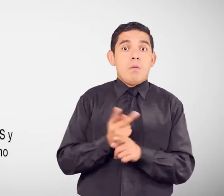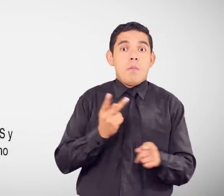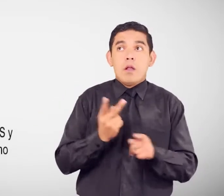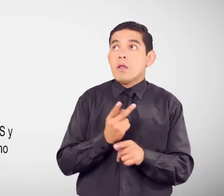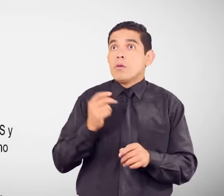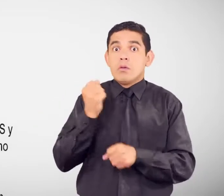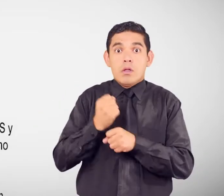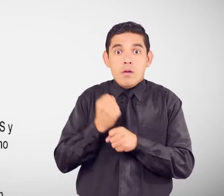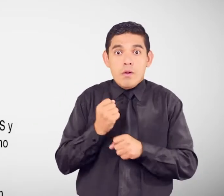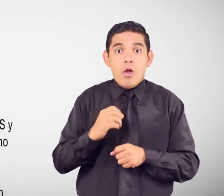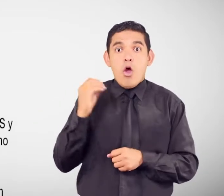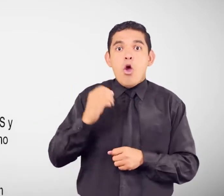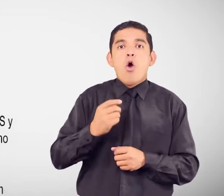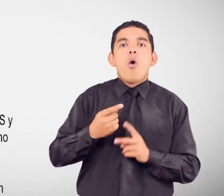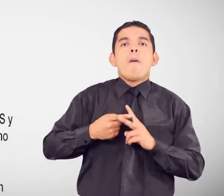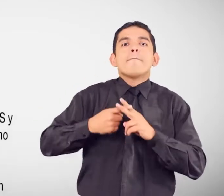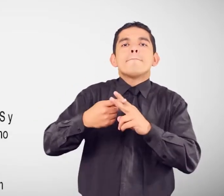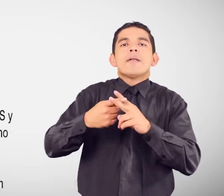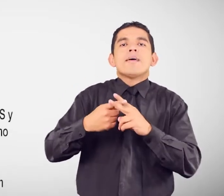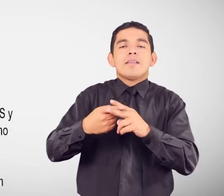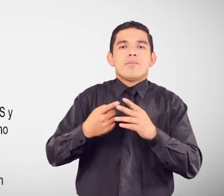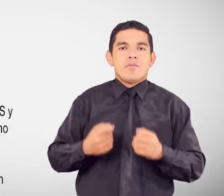Préstamos quirografarios